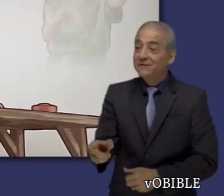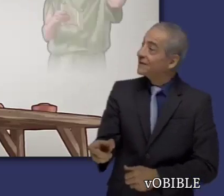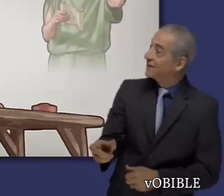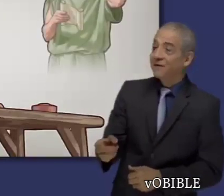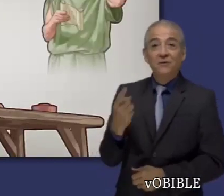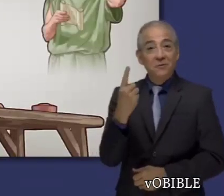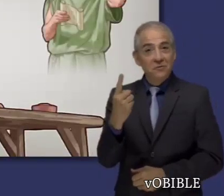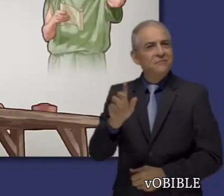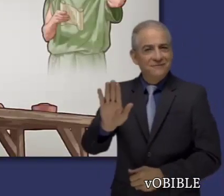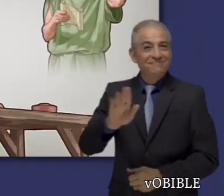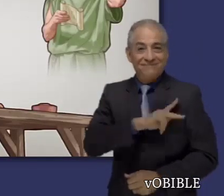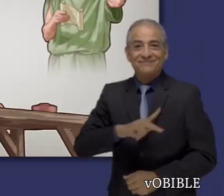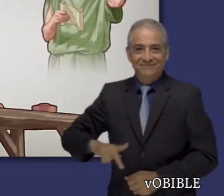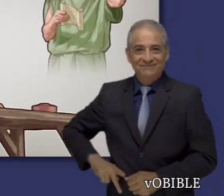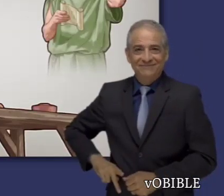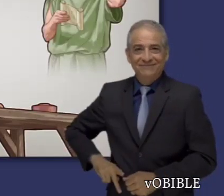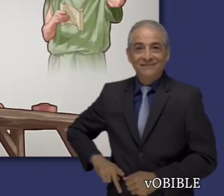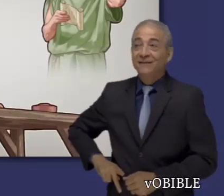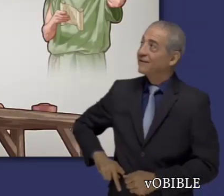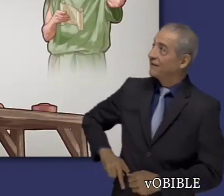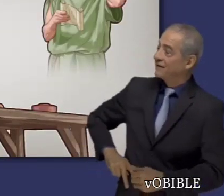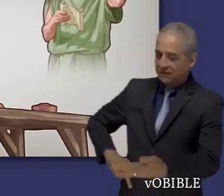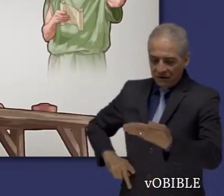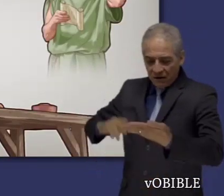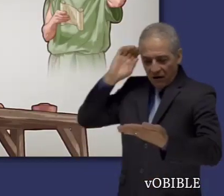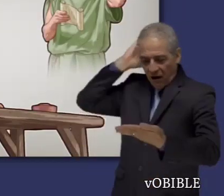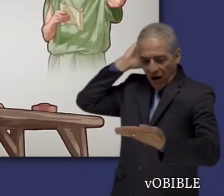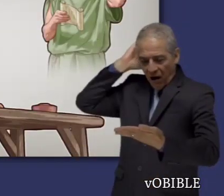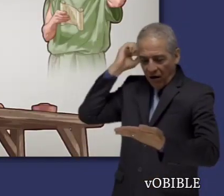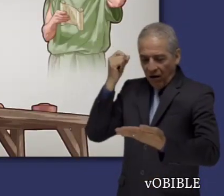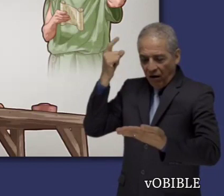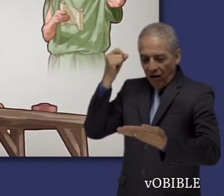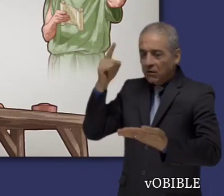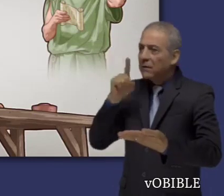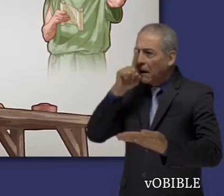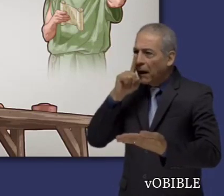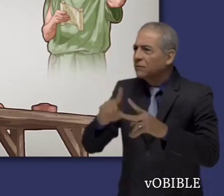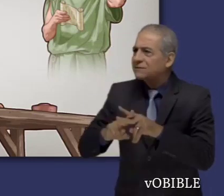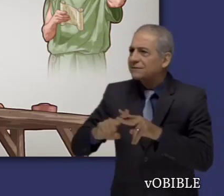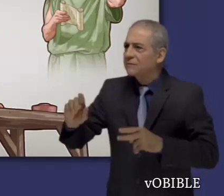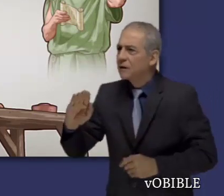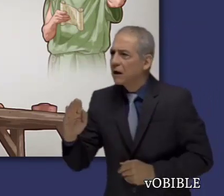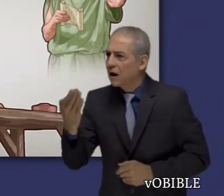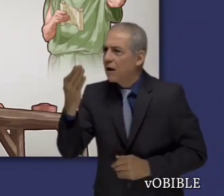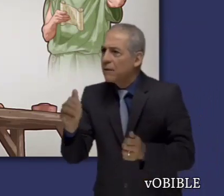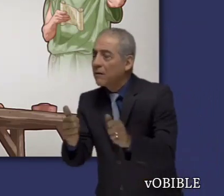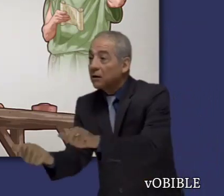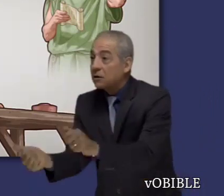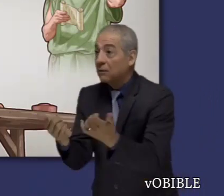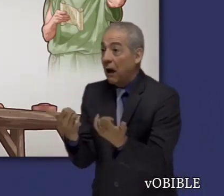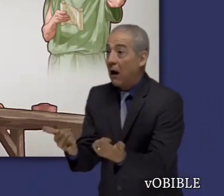tratar un asunto personal. Podría considerarse una carta de presentación en la que le pide a Filemón que vea a